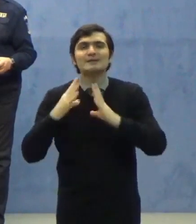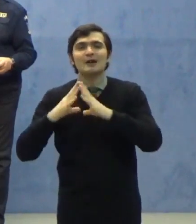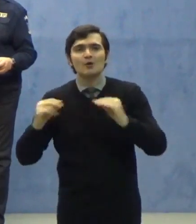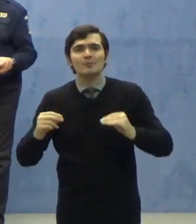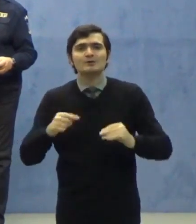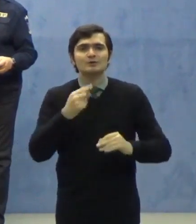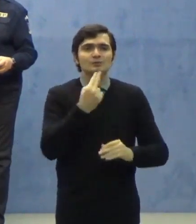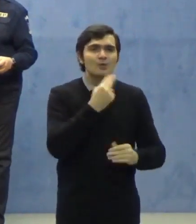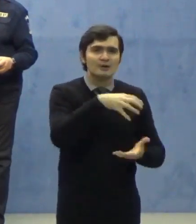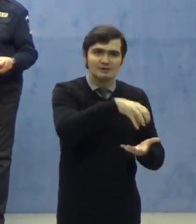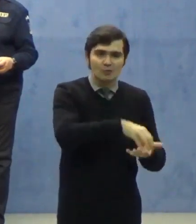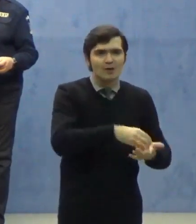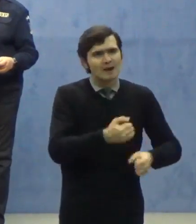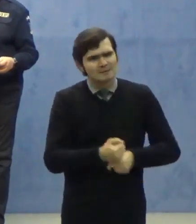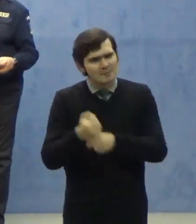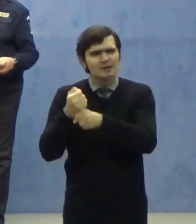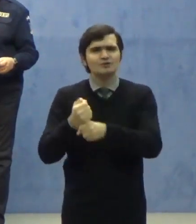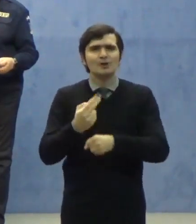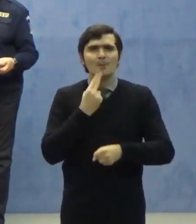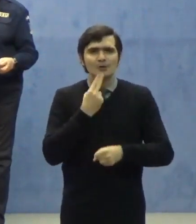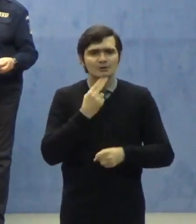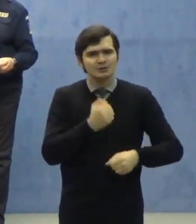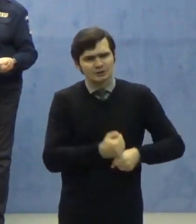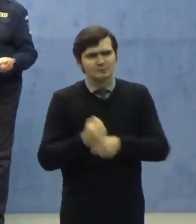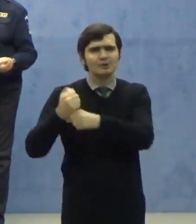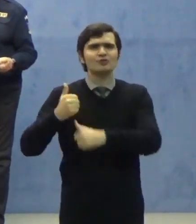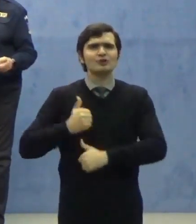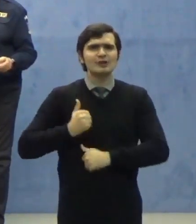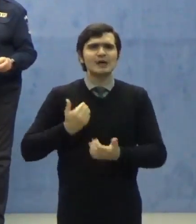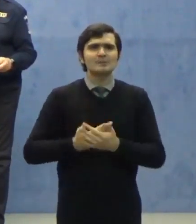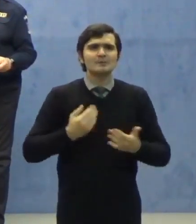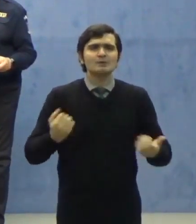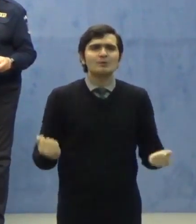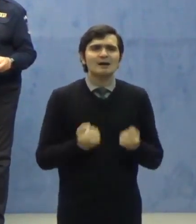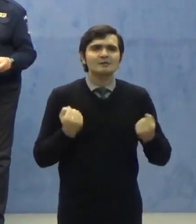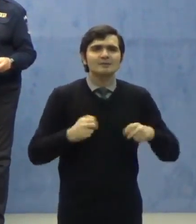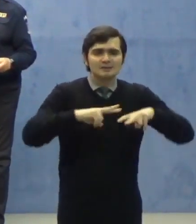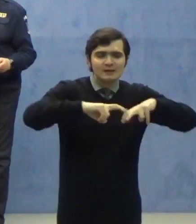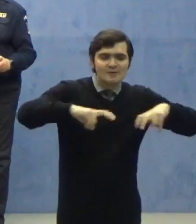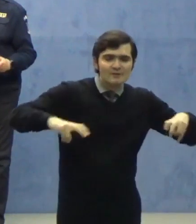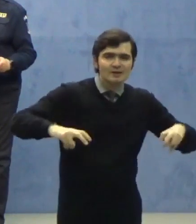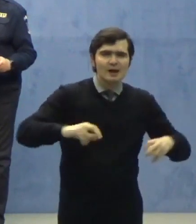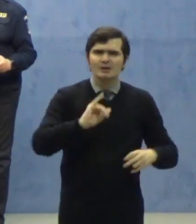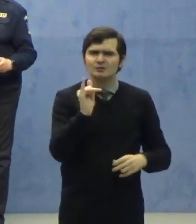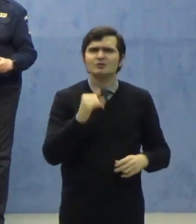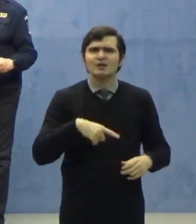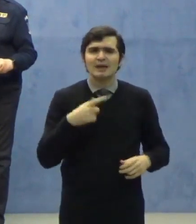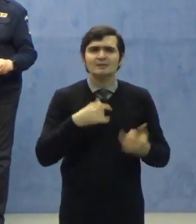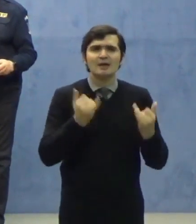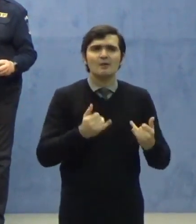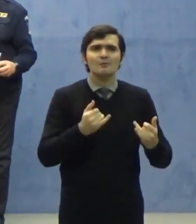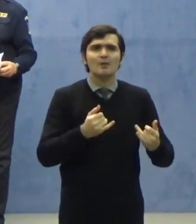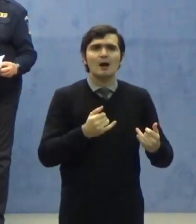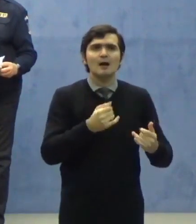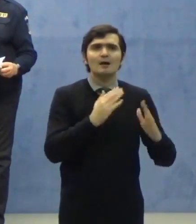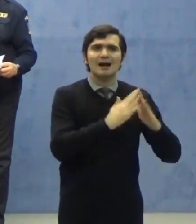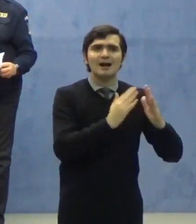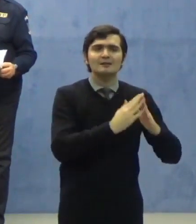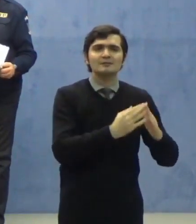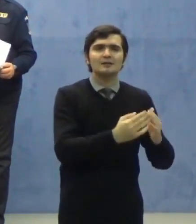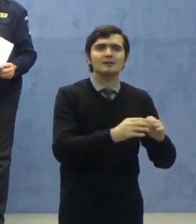sprijină jandarmii și polițiștii în activitățile de verificare pe cei care se află în măsura autoizolării.